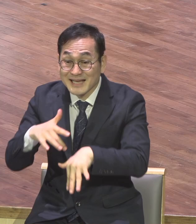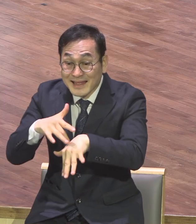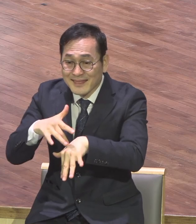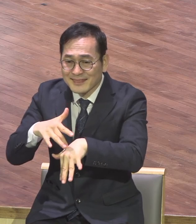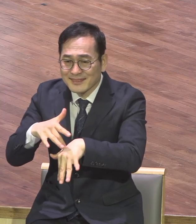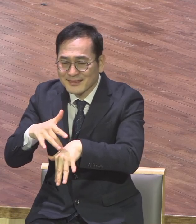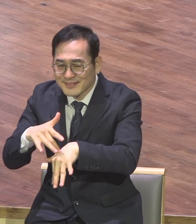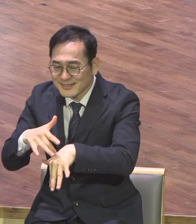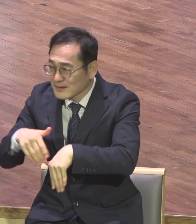합니다